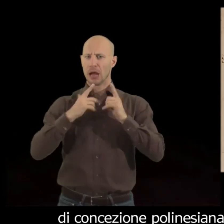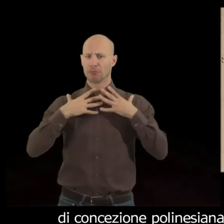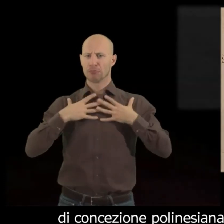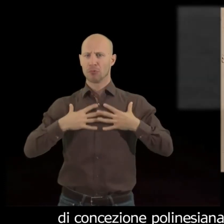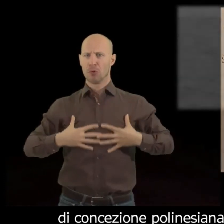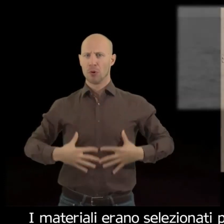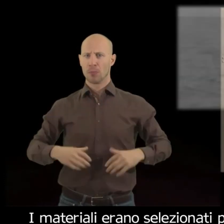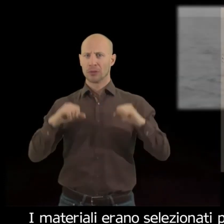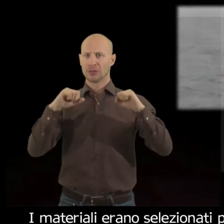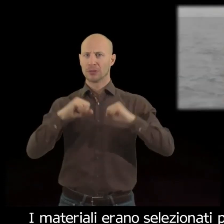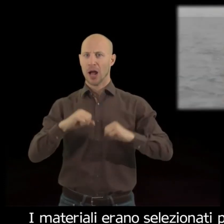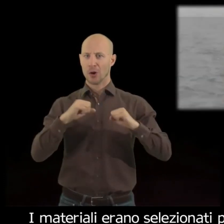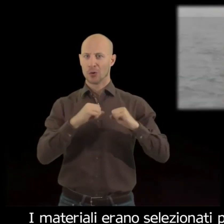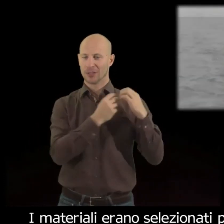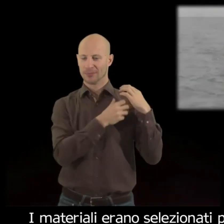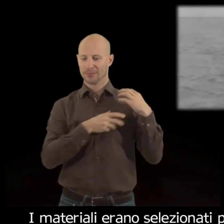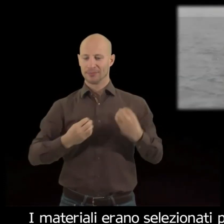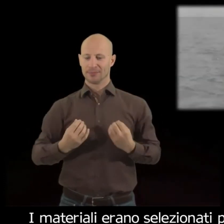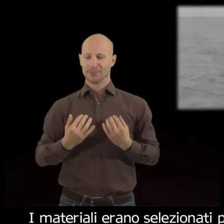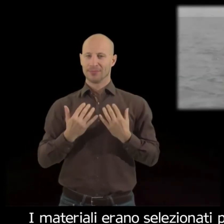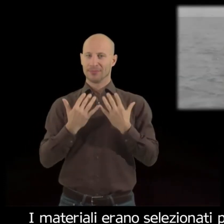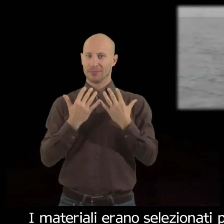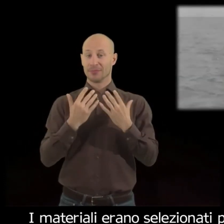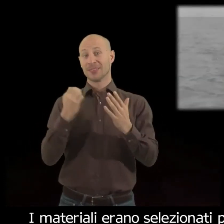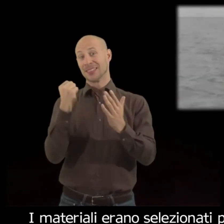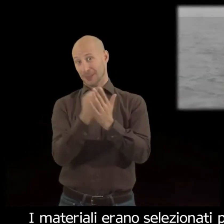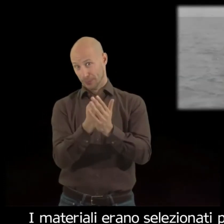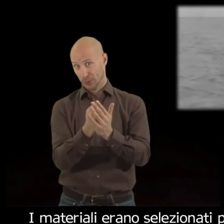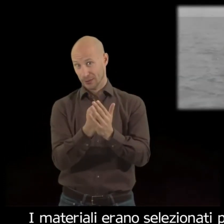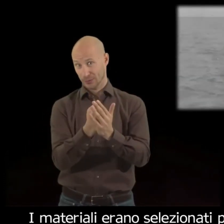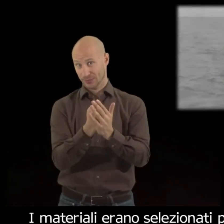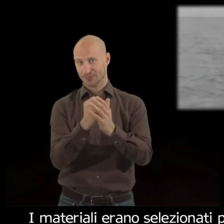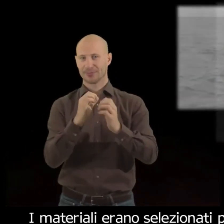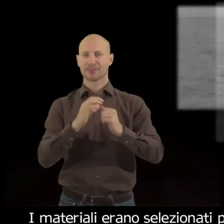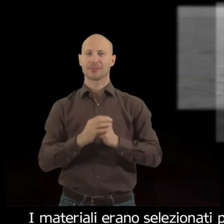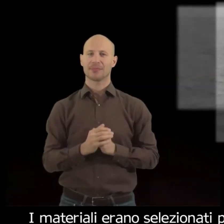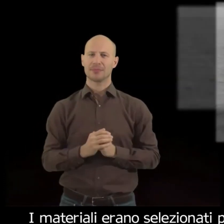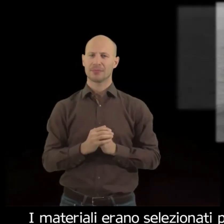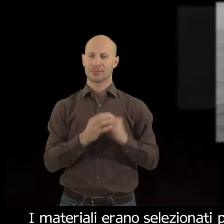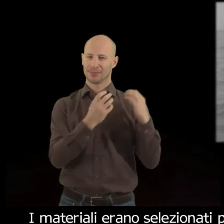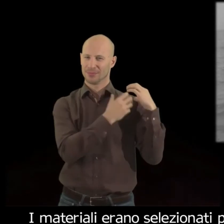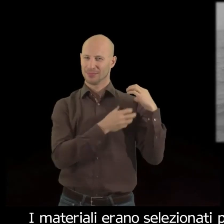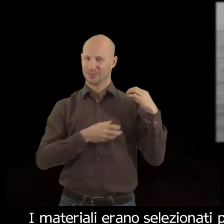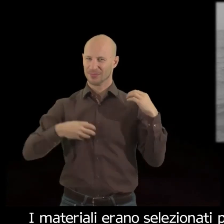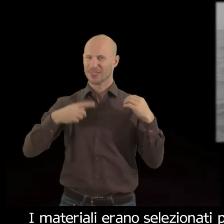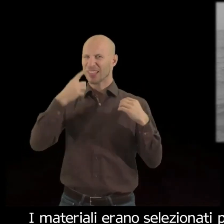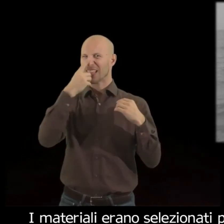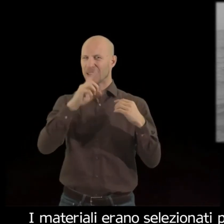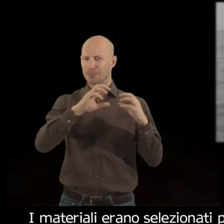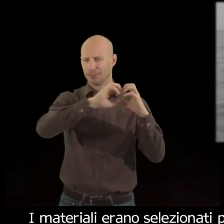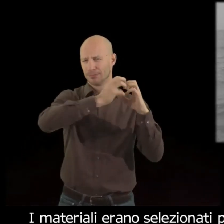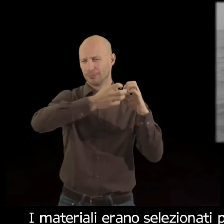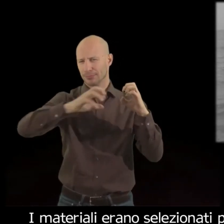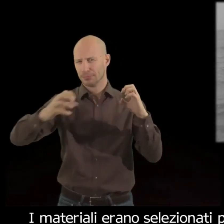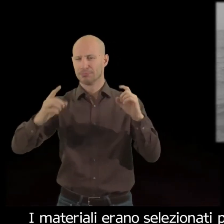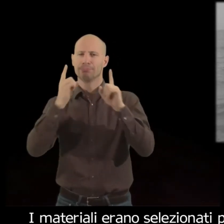I materiali erano selezionati per fragranza, bellezza, colore, valore terapeutico e simbolismo e si